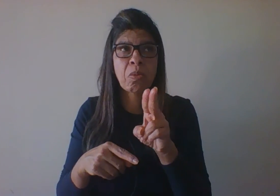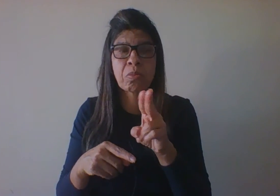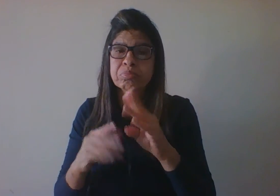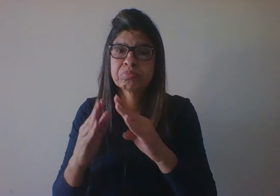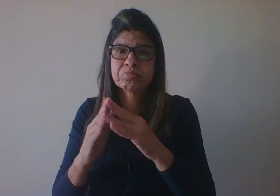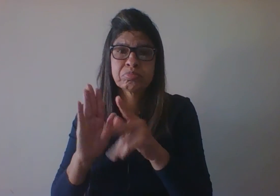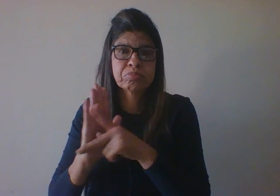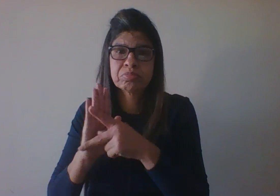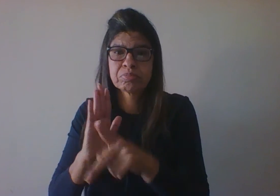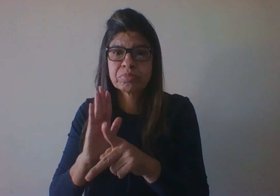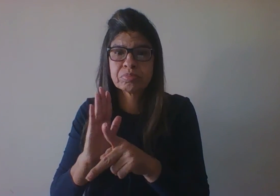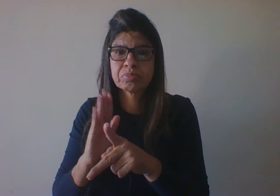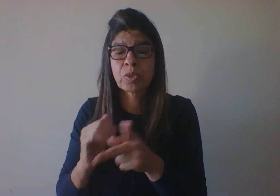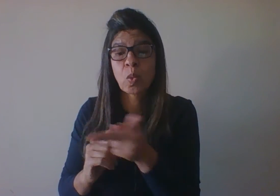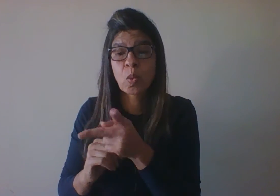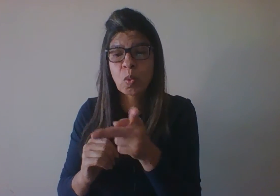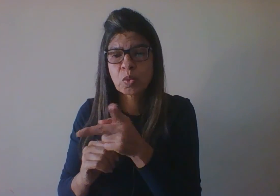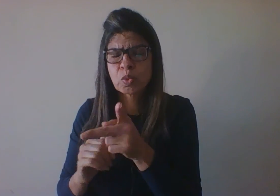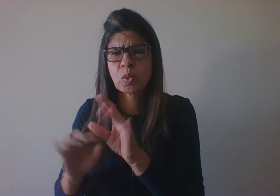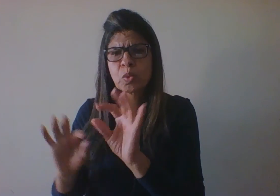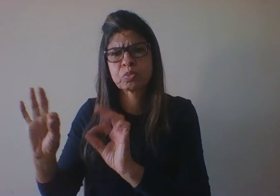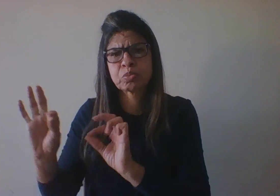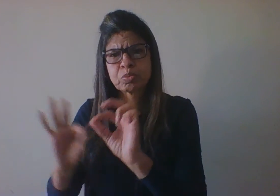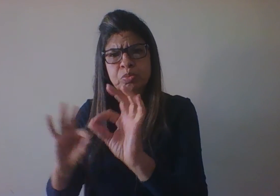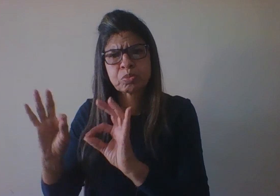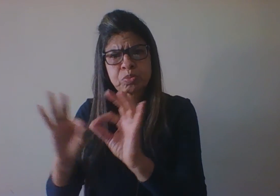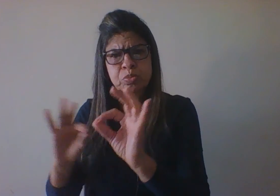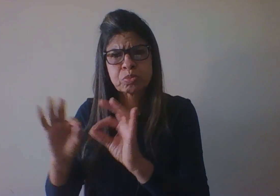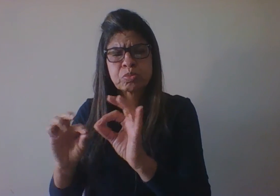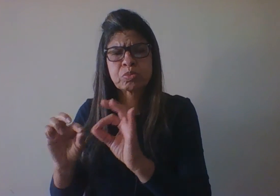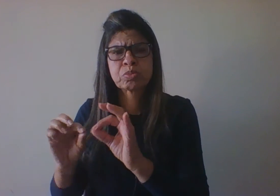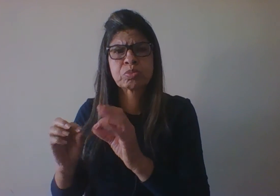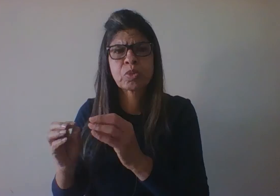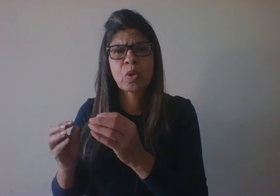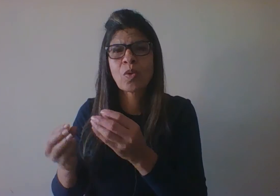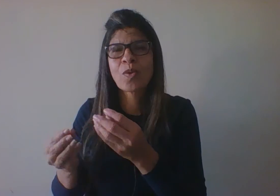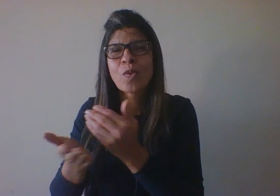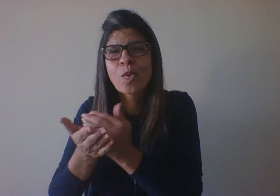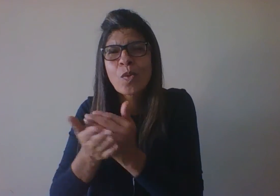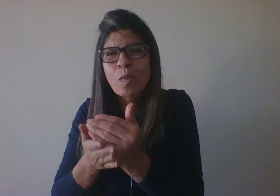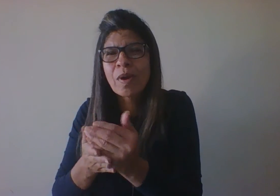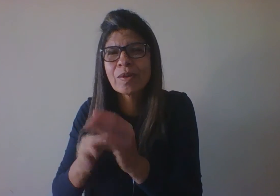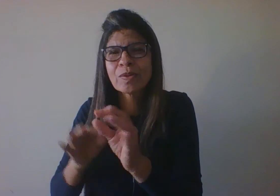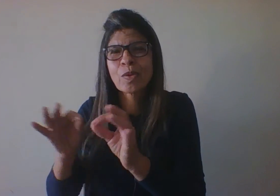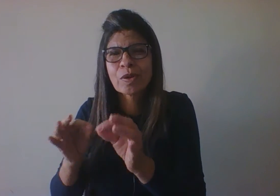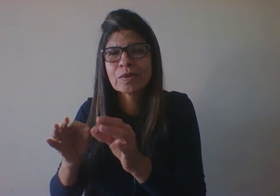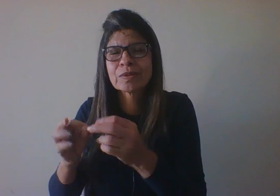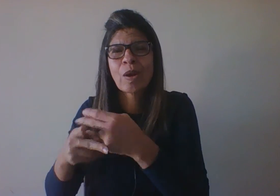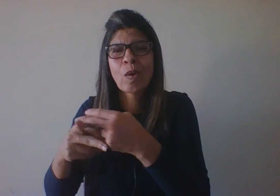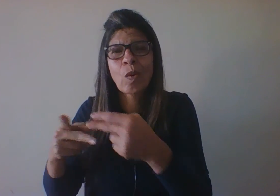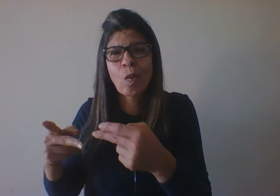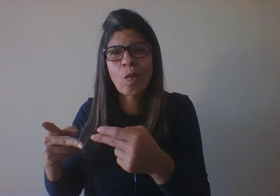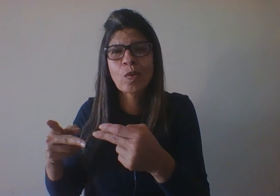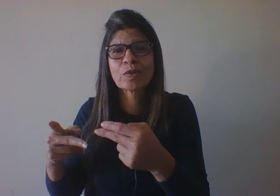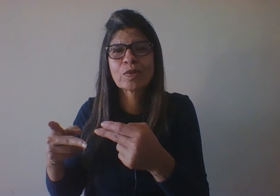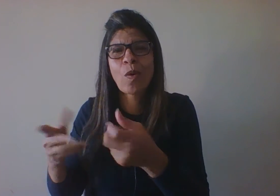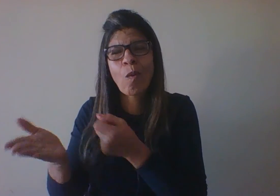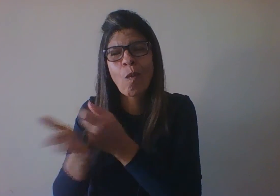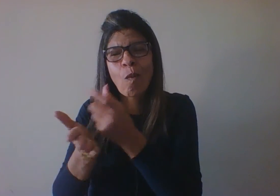programam, começam a montar um choval para a chegada de um bebê. É uma série de condições favoráveis